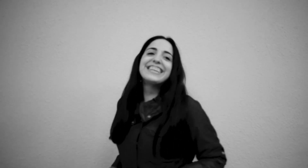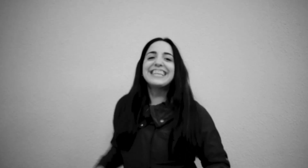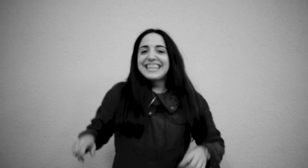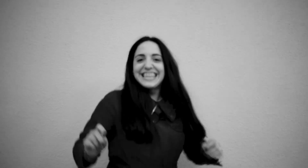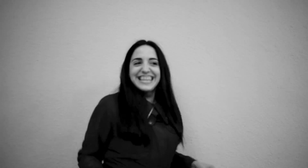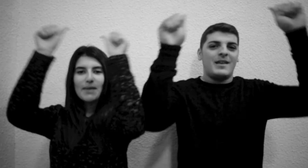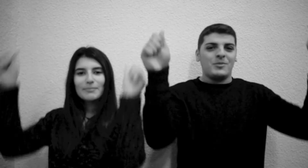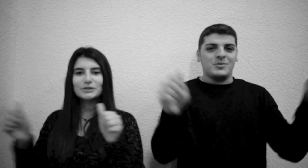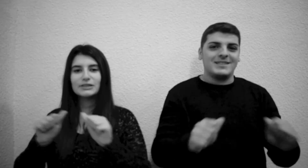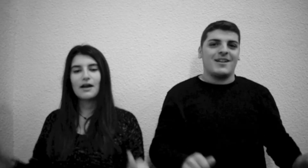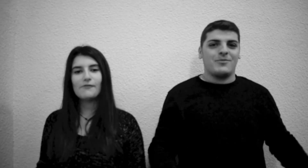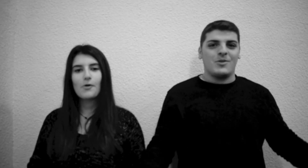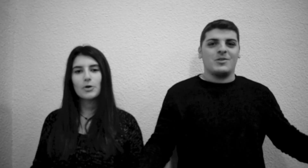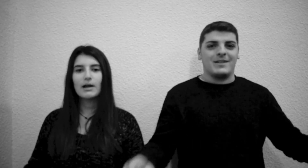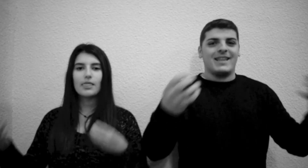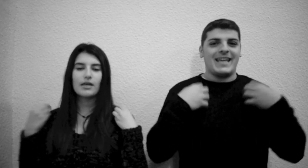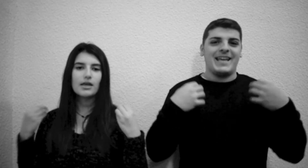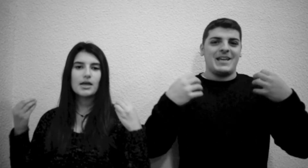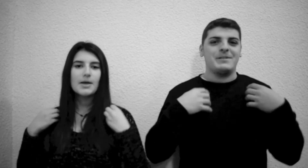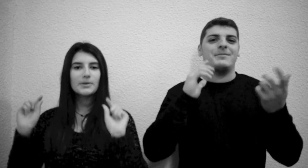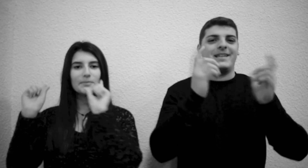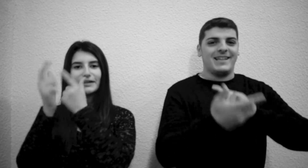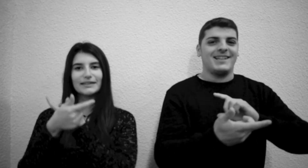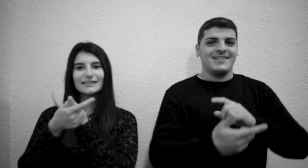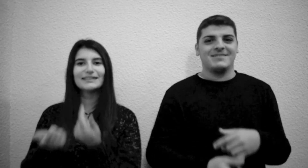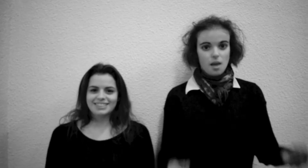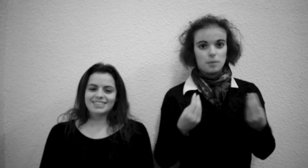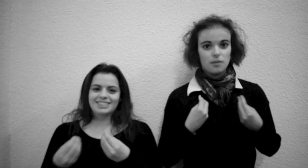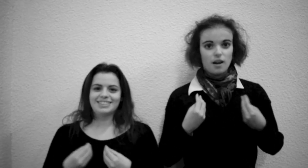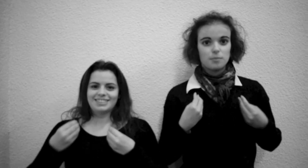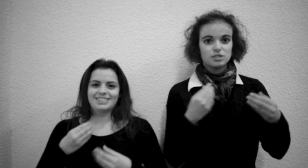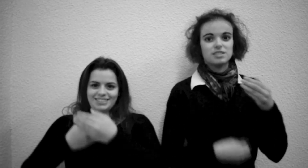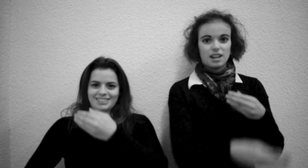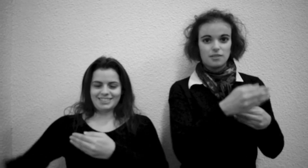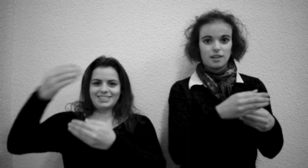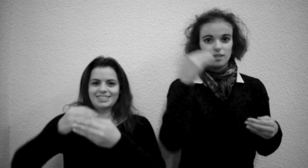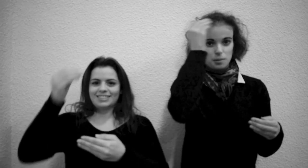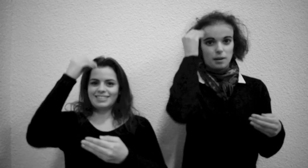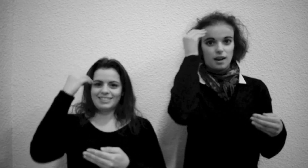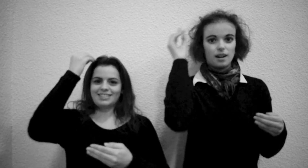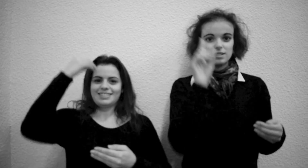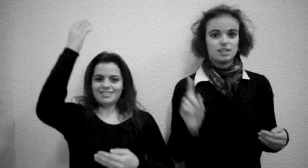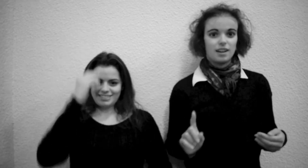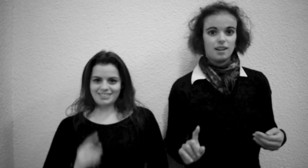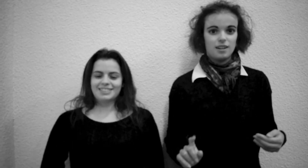Cambiemos nuestra forma de vivir Vivamos sin pensar Vivamos pasará